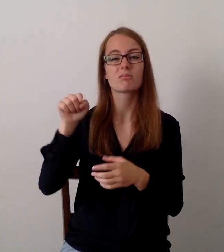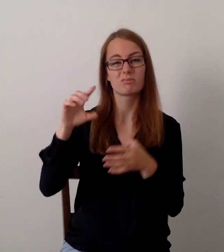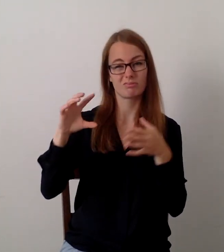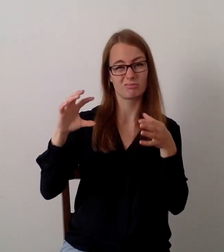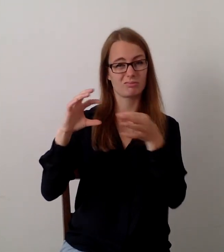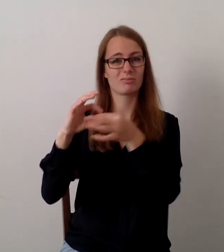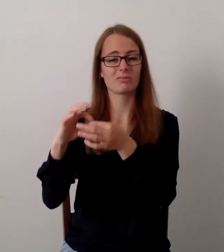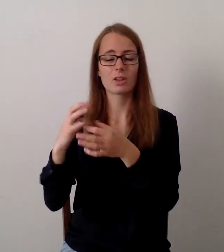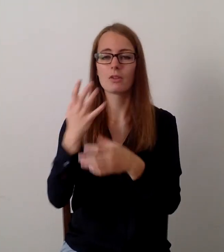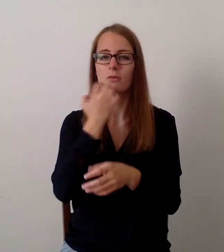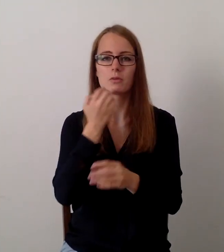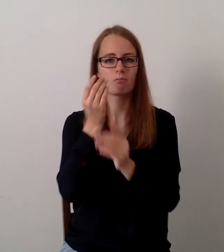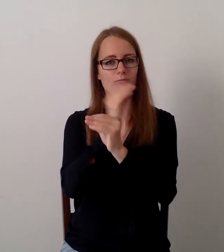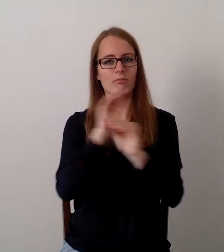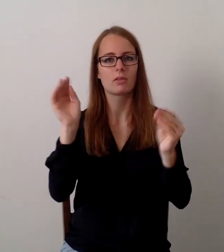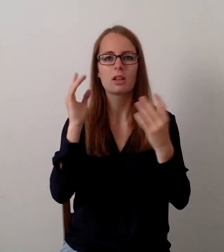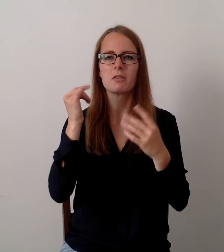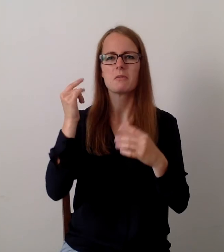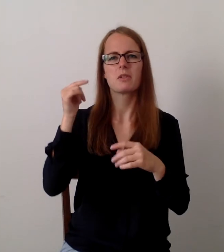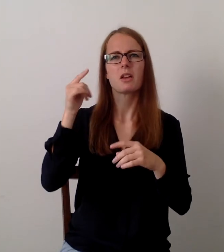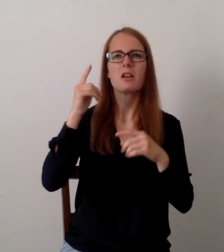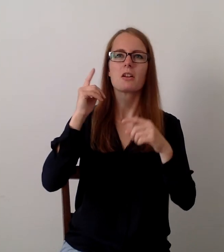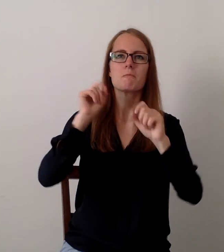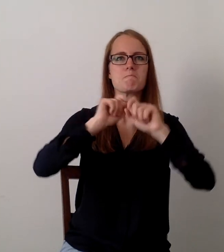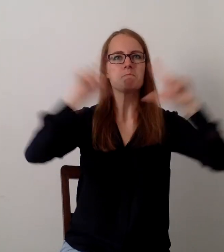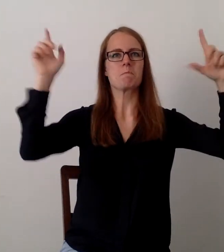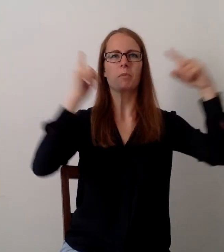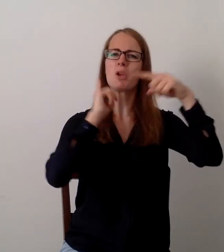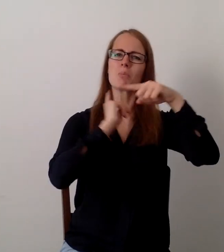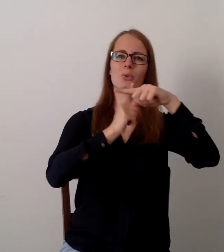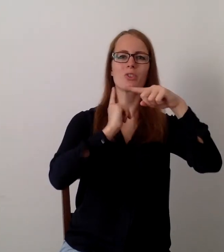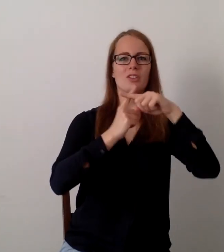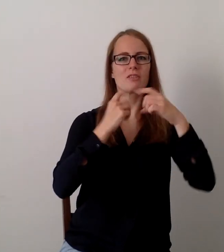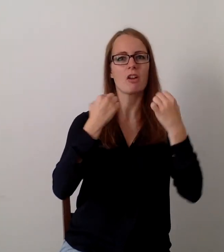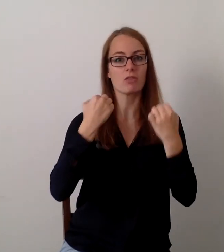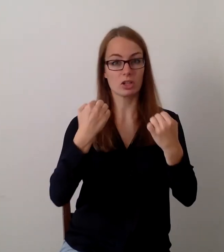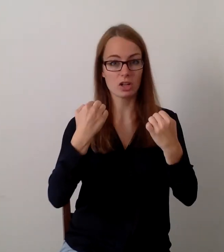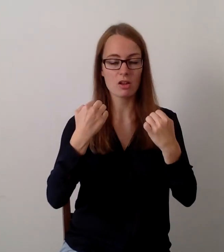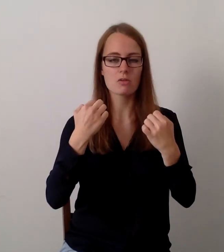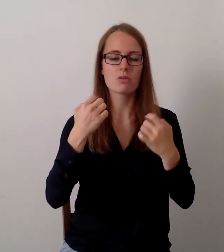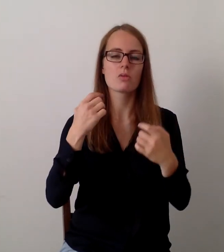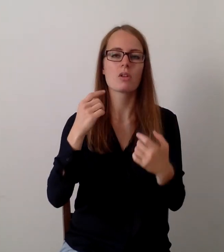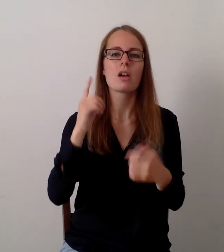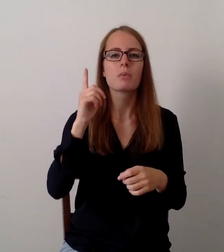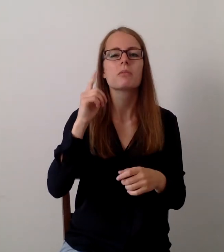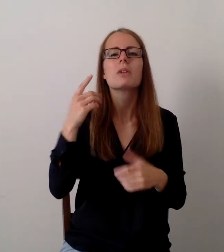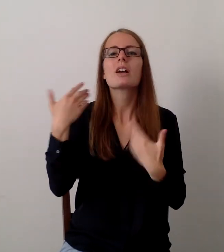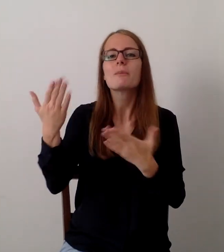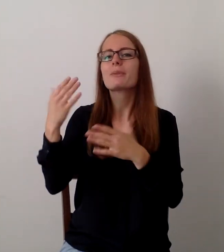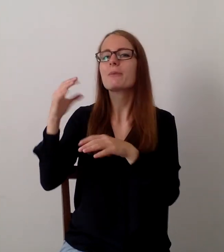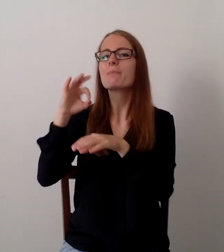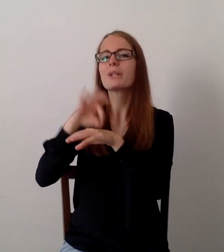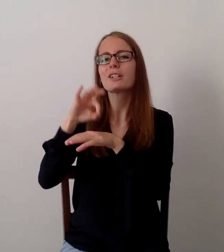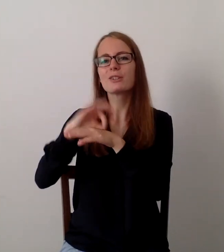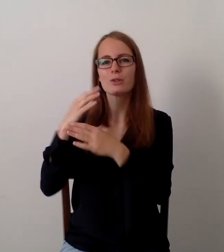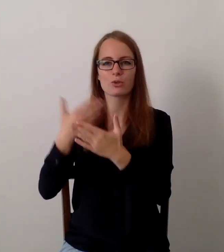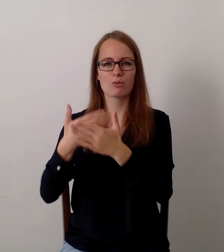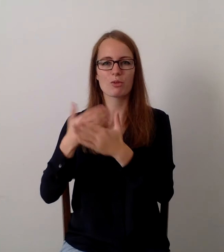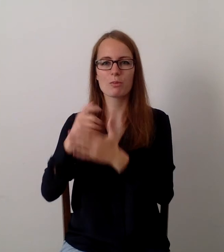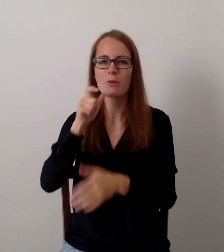Weil es hört sich sehr positiv an, positive Versterbung. Zero positiv, da steckt auch positiv drin. Aber so